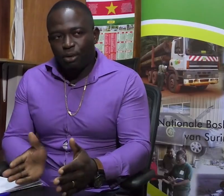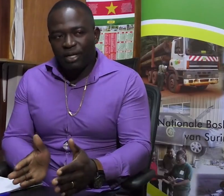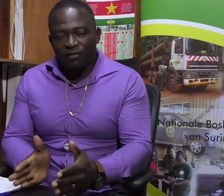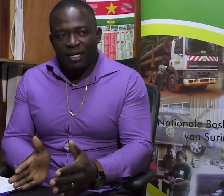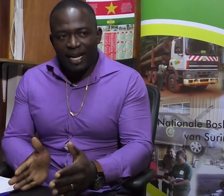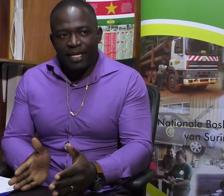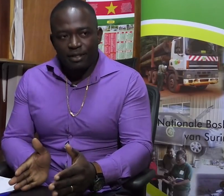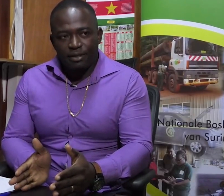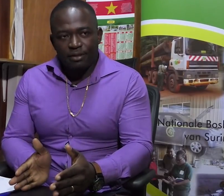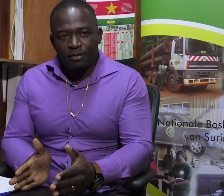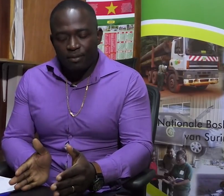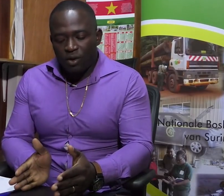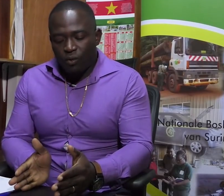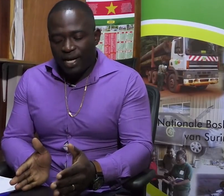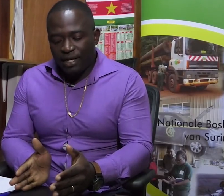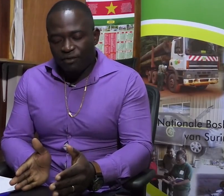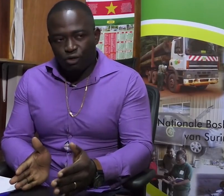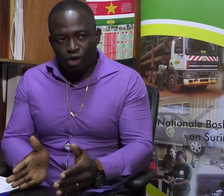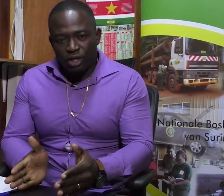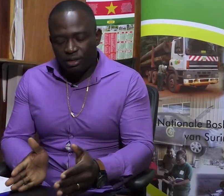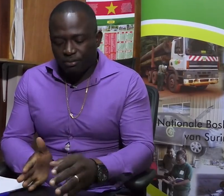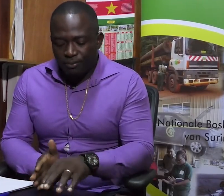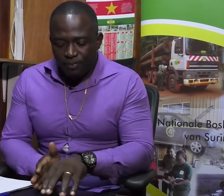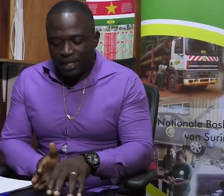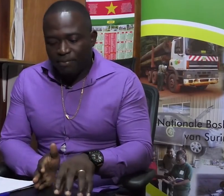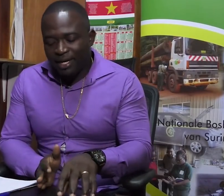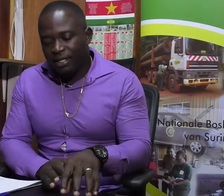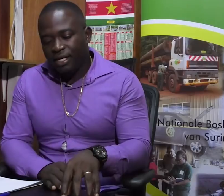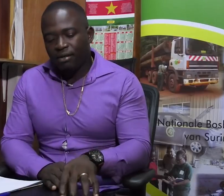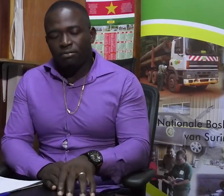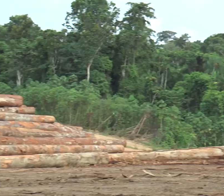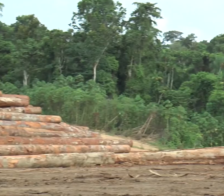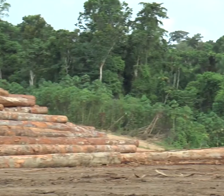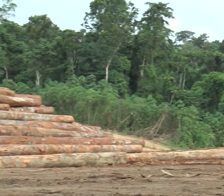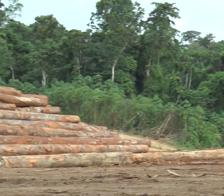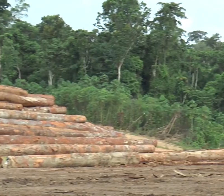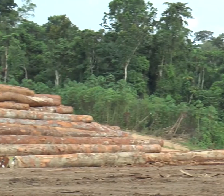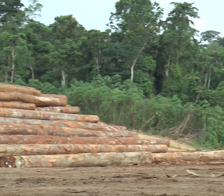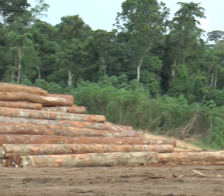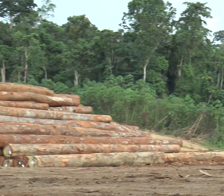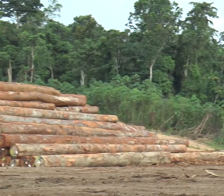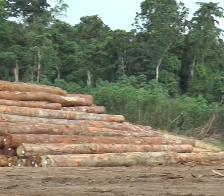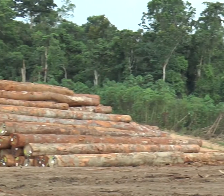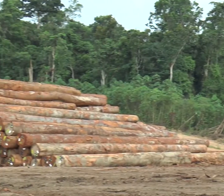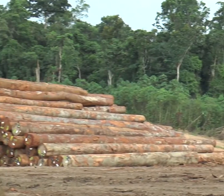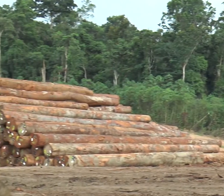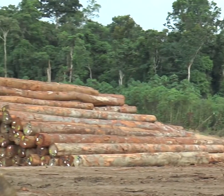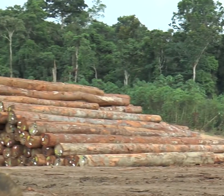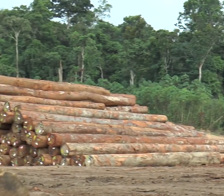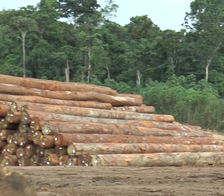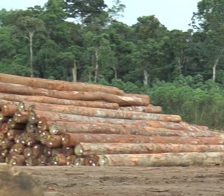afstand probeert te verkleinen, wanneer je ervoor zorgt dat die man die ergens op een lange